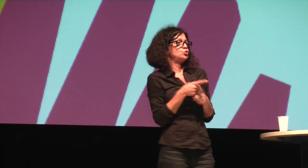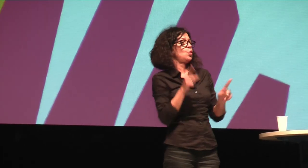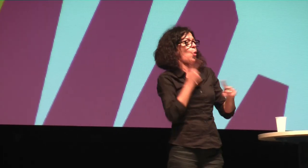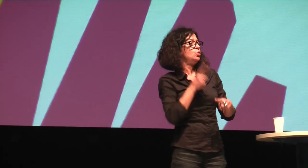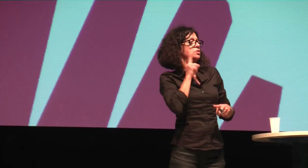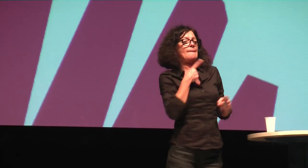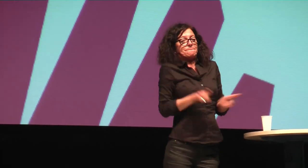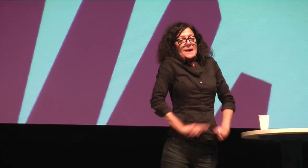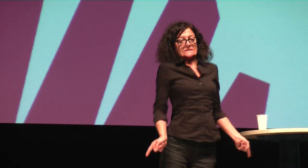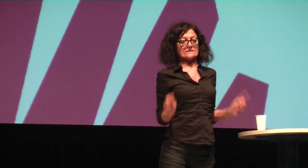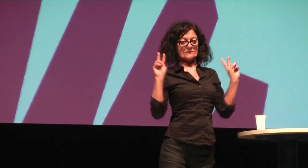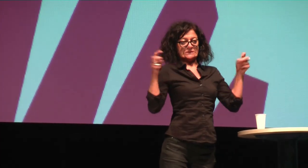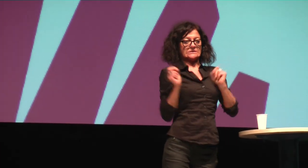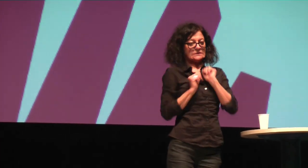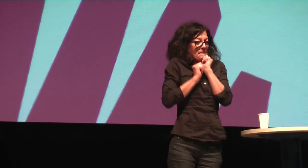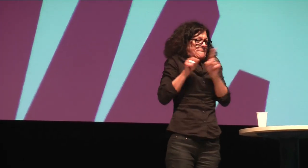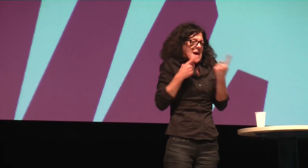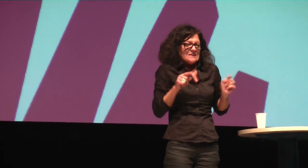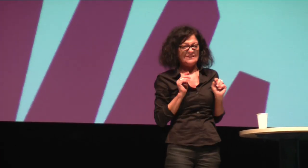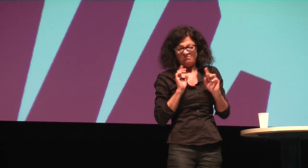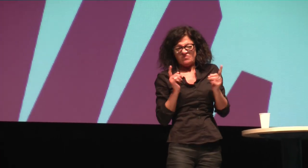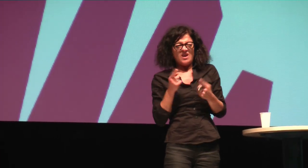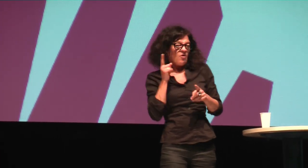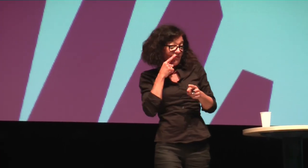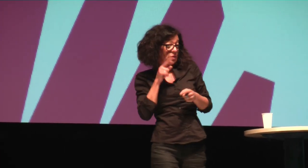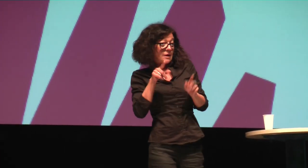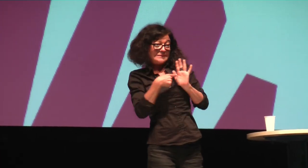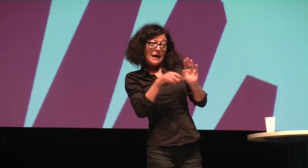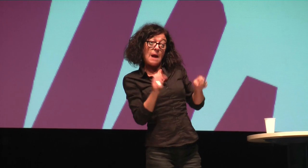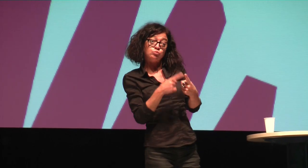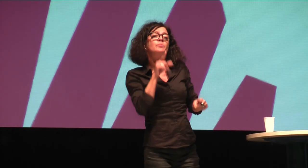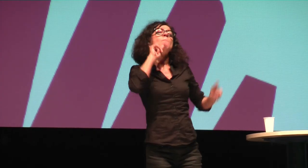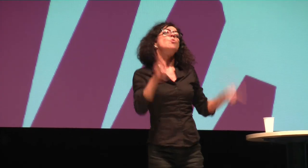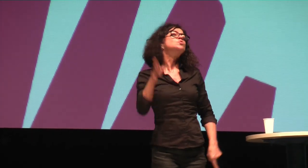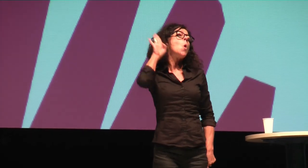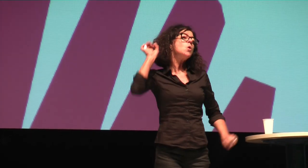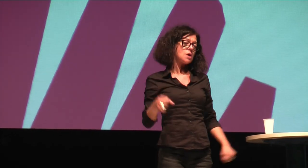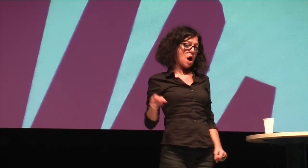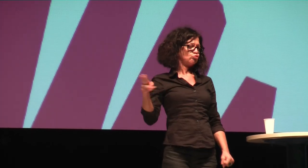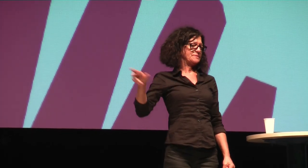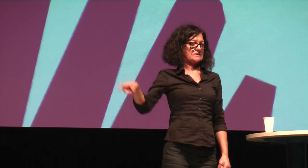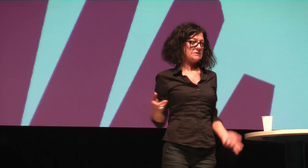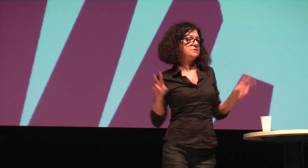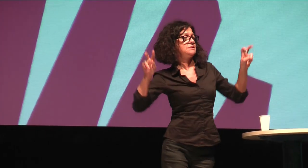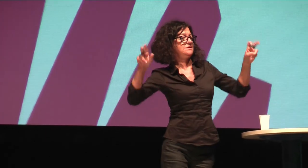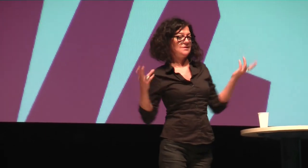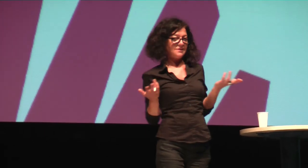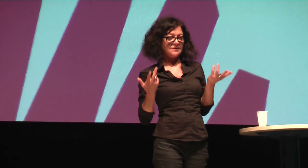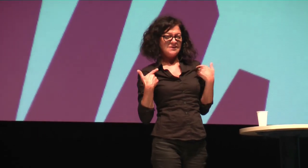Gehörloser für ihn nicht sagen, Musik finde ich super? Ja, vielleicht passt es in seine Vorstellung nicht, dass